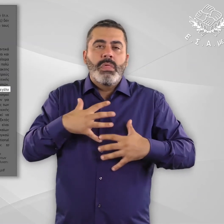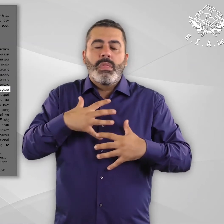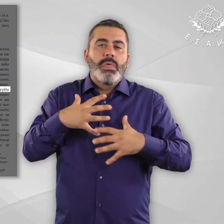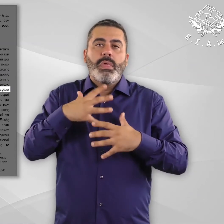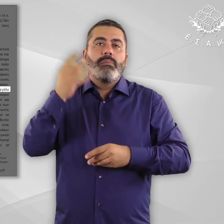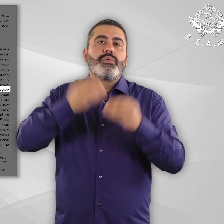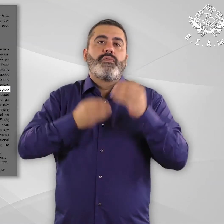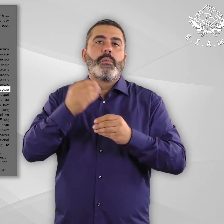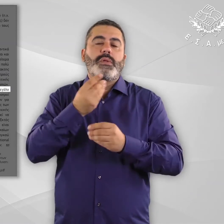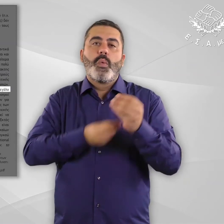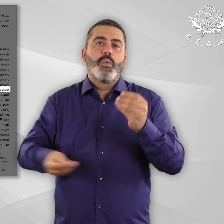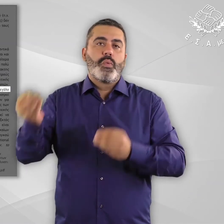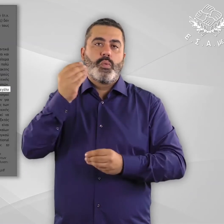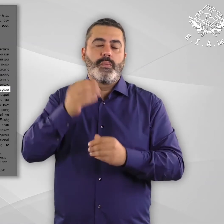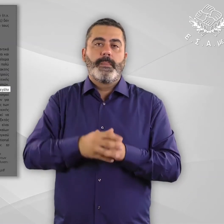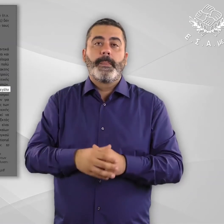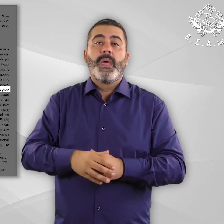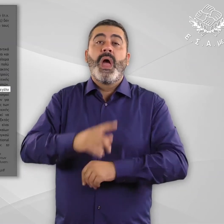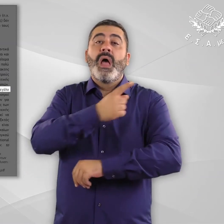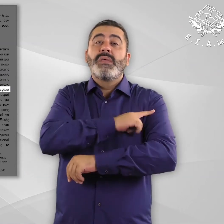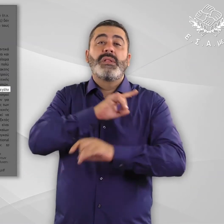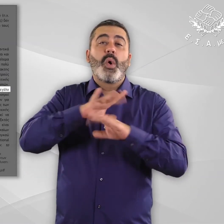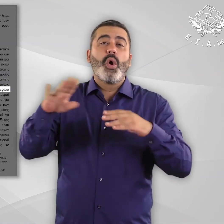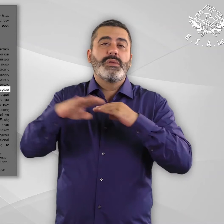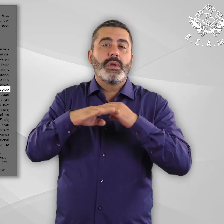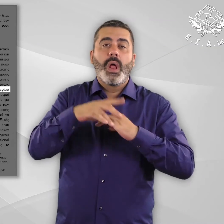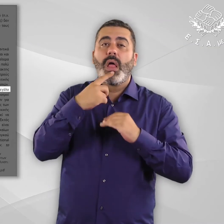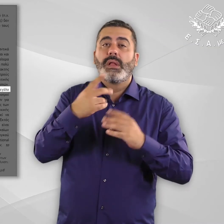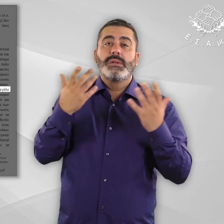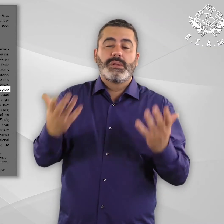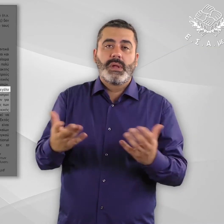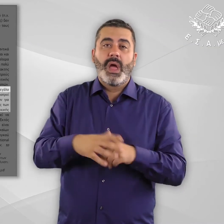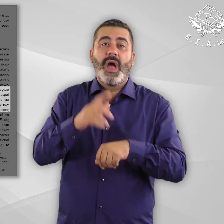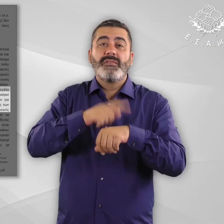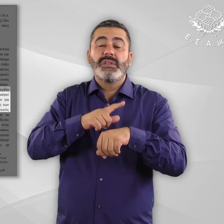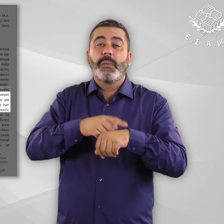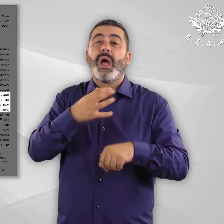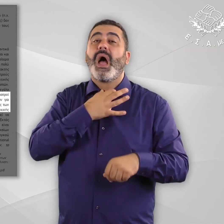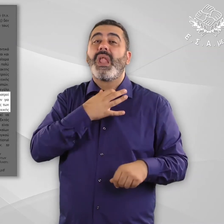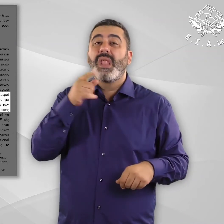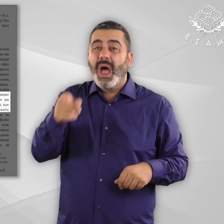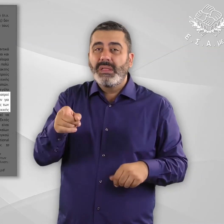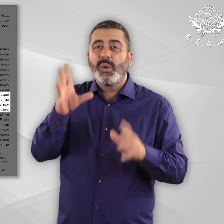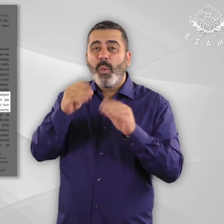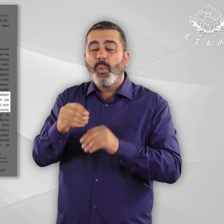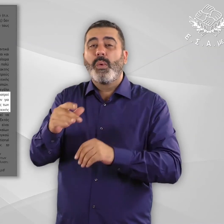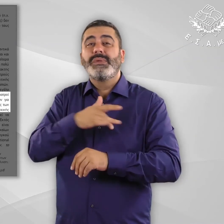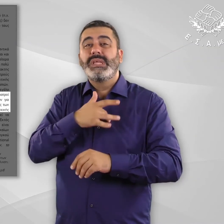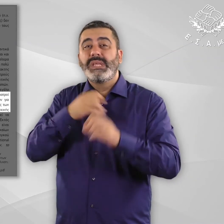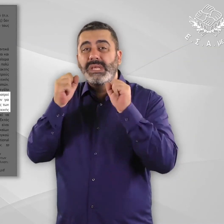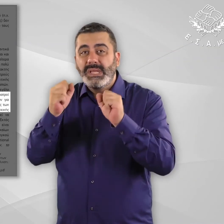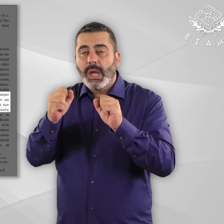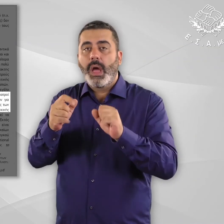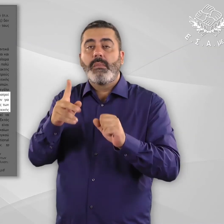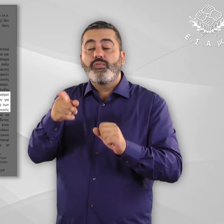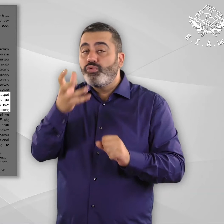η αμέλεια και η βία είναι σε μεγάλο βαθμό τα αιτία της επιδίνωσης της ψυχικής υγείας. Οι γιατροί χωρίς σύνορα υποστηρίζουν ότι